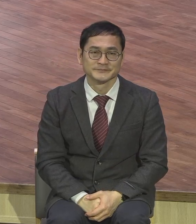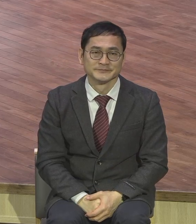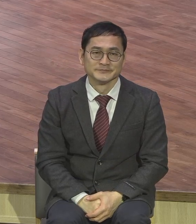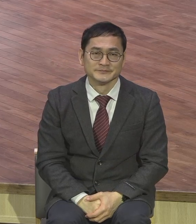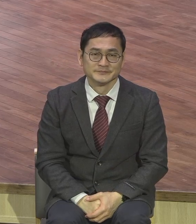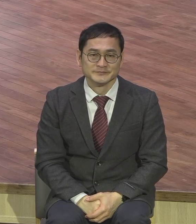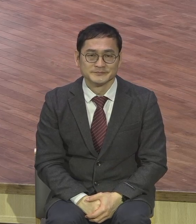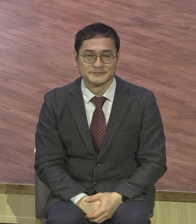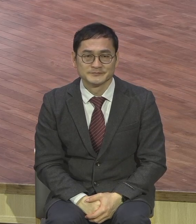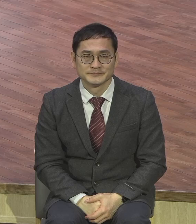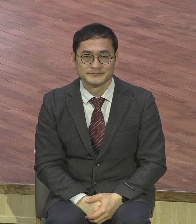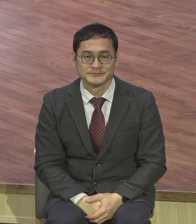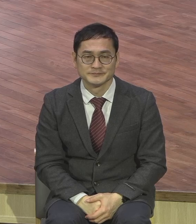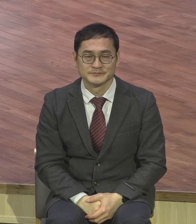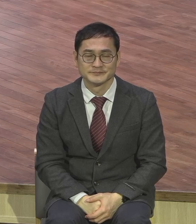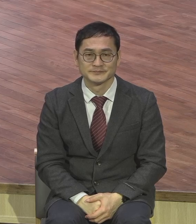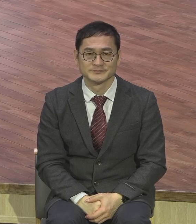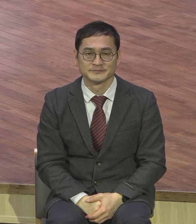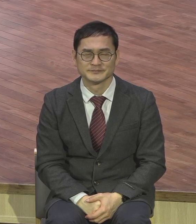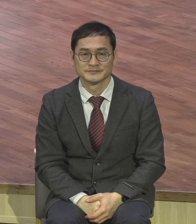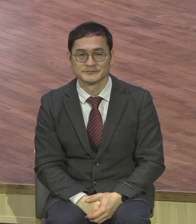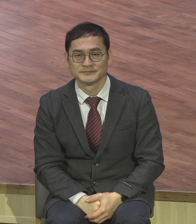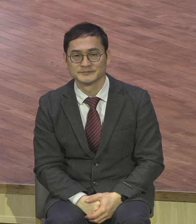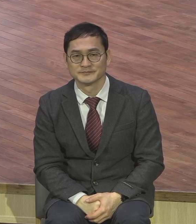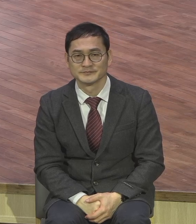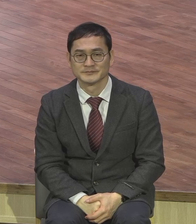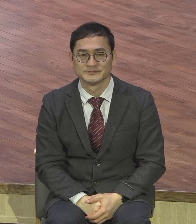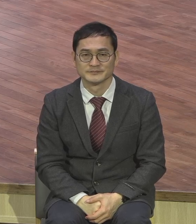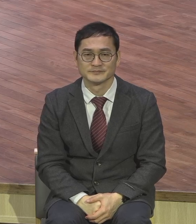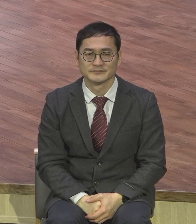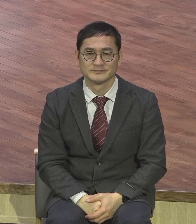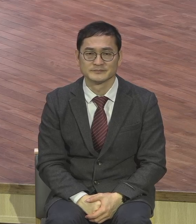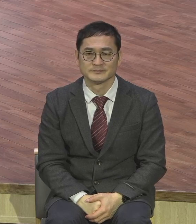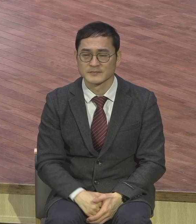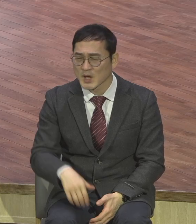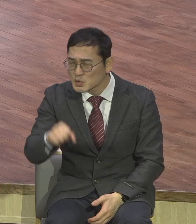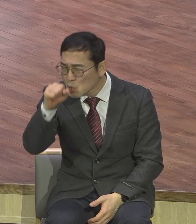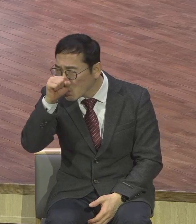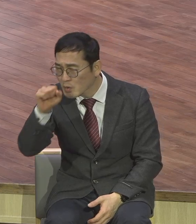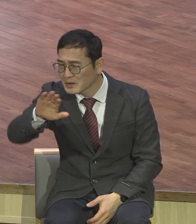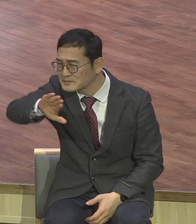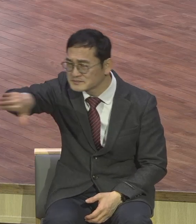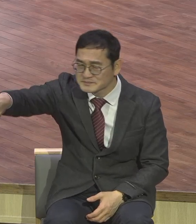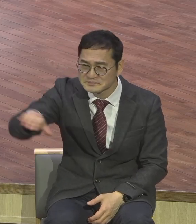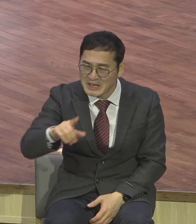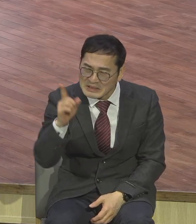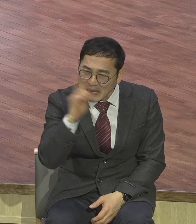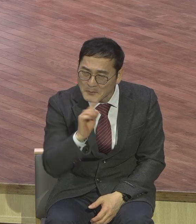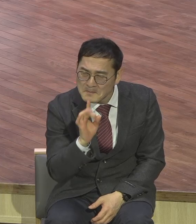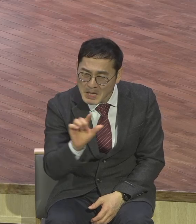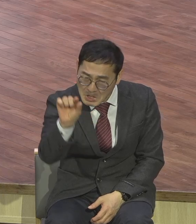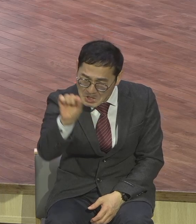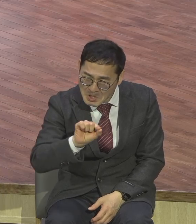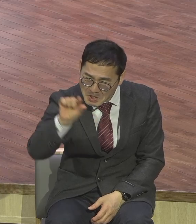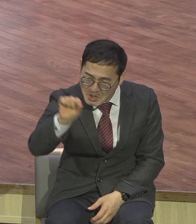굳이 좋은 건 놔두고 나쁜 건 보는 이런 사람은요 굉장히 상대방을 힘들게 하죠